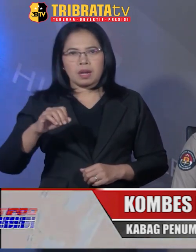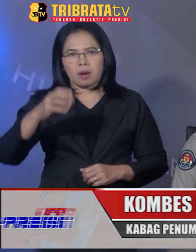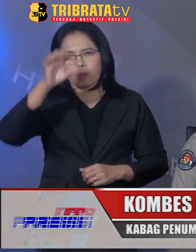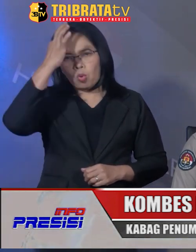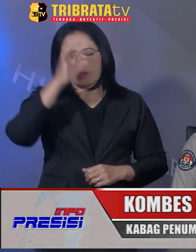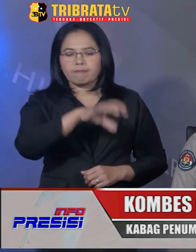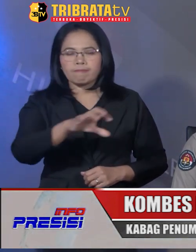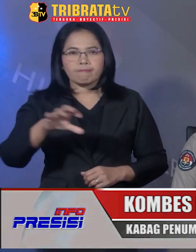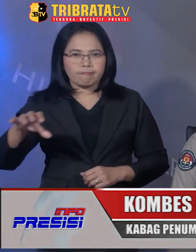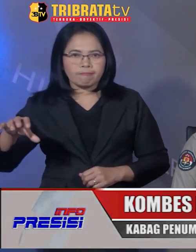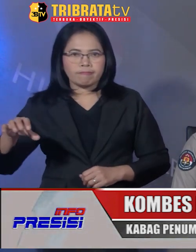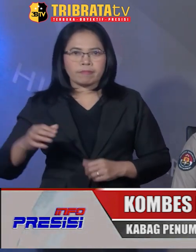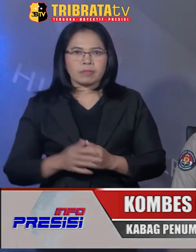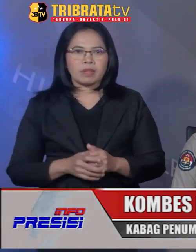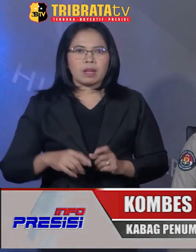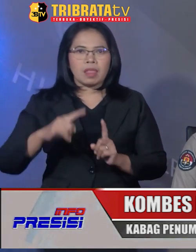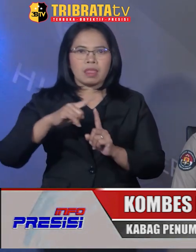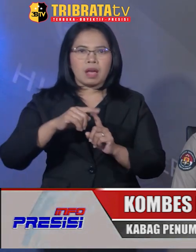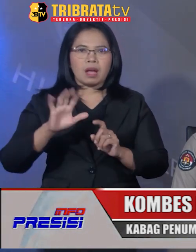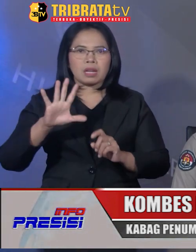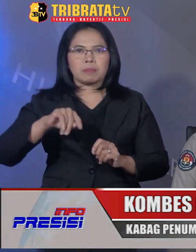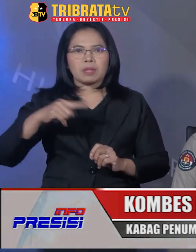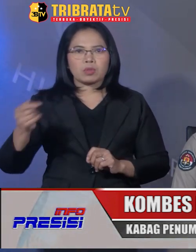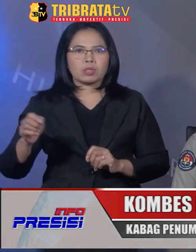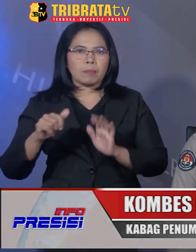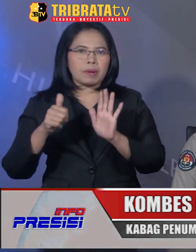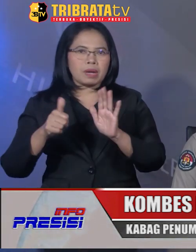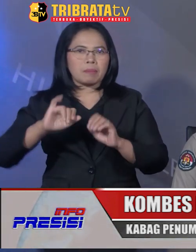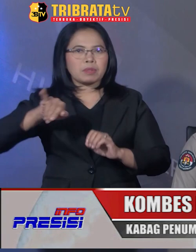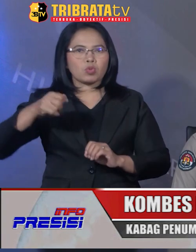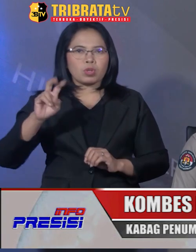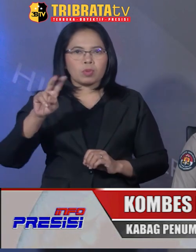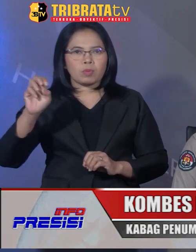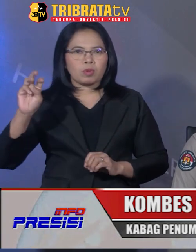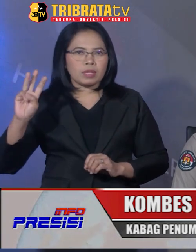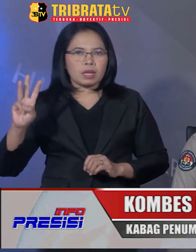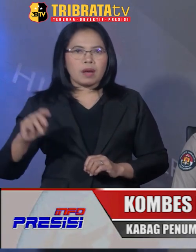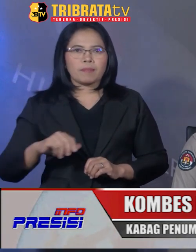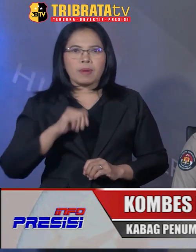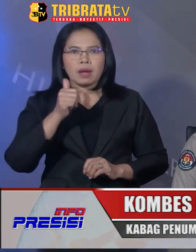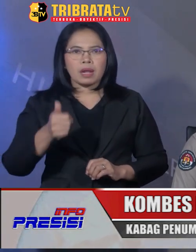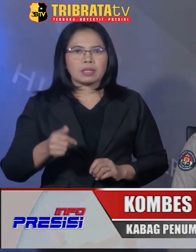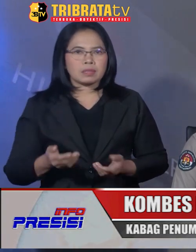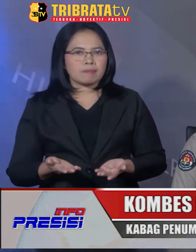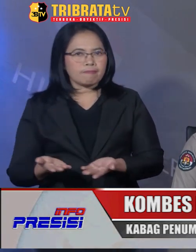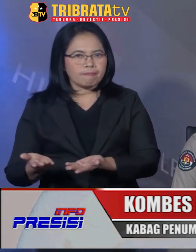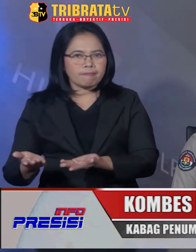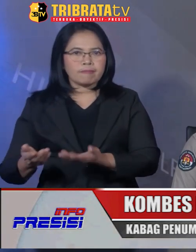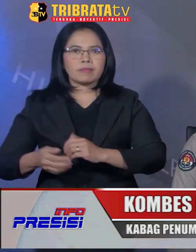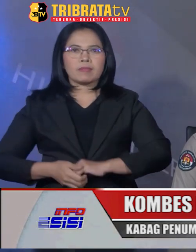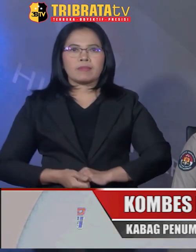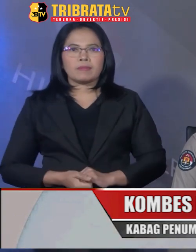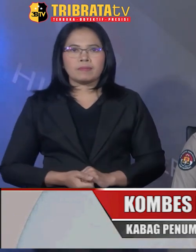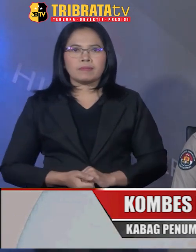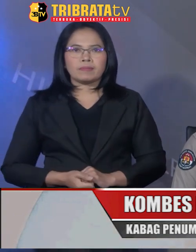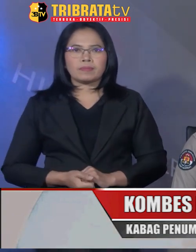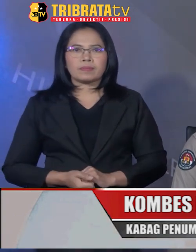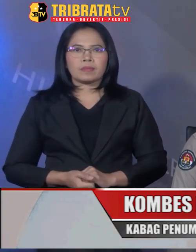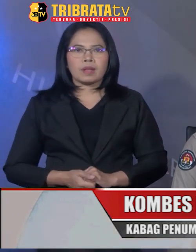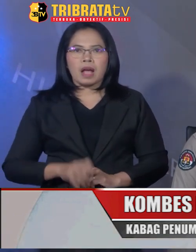Jajaran, periode 5 Juni sampai dengan 6 Juli 2023 adalah sebagai berikut.